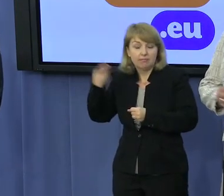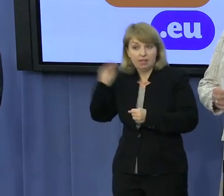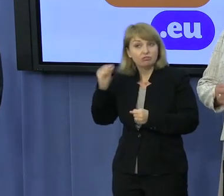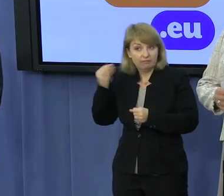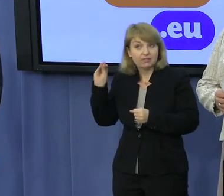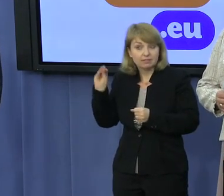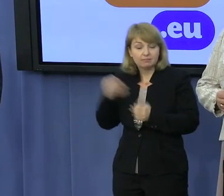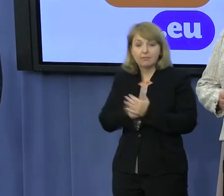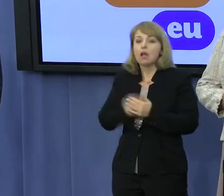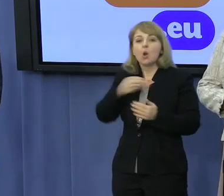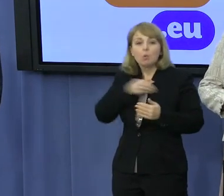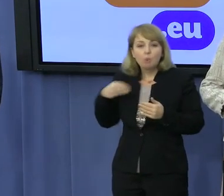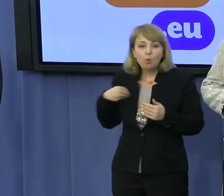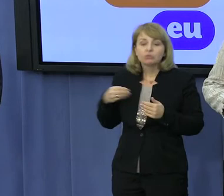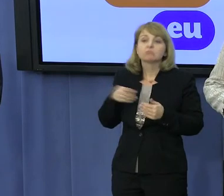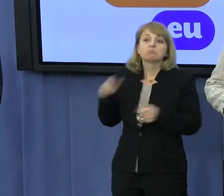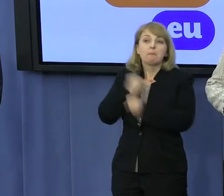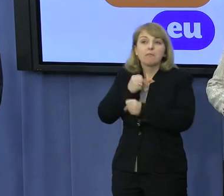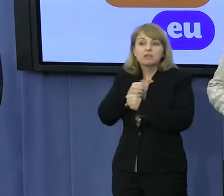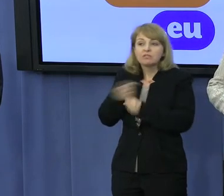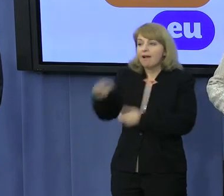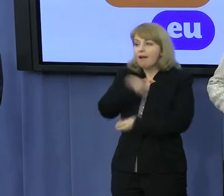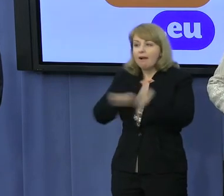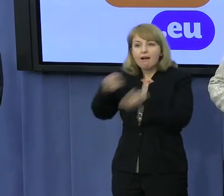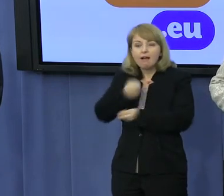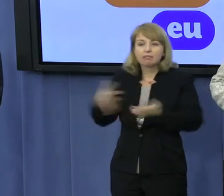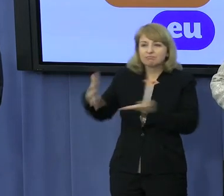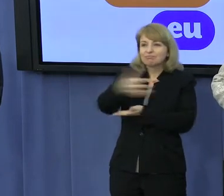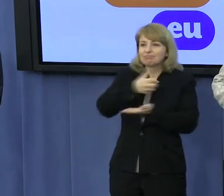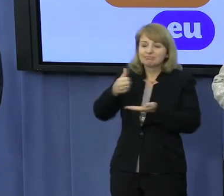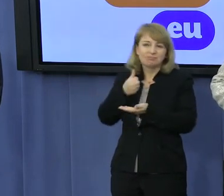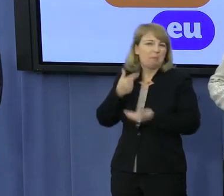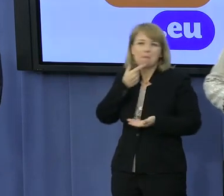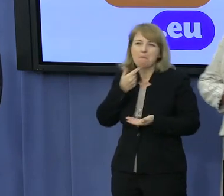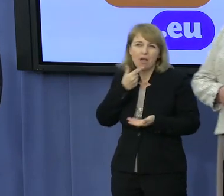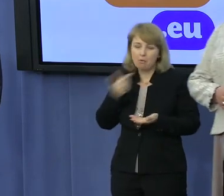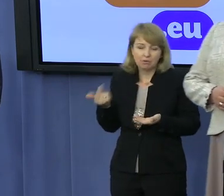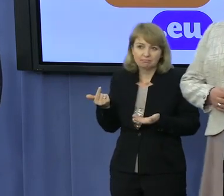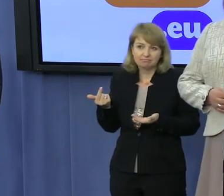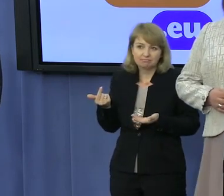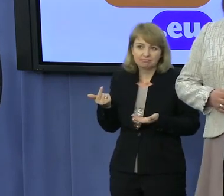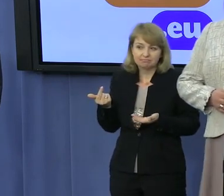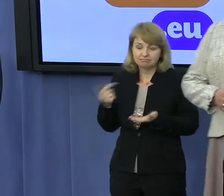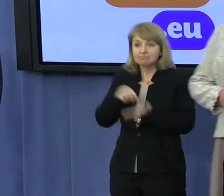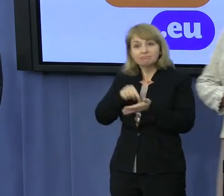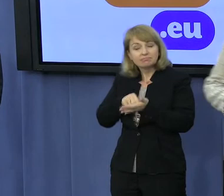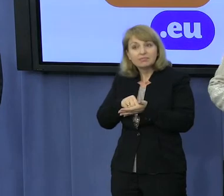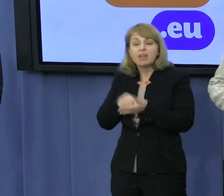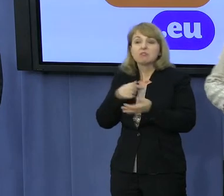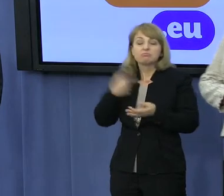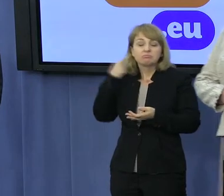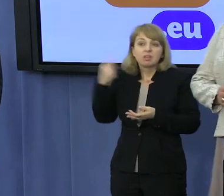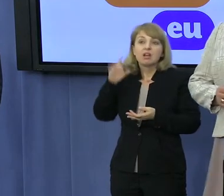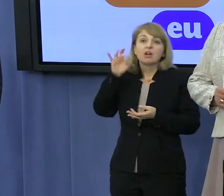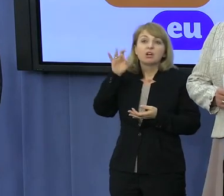W Polsce pracownicy handlu zarabiają bardzo, bardzo mało. Jak podaje GUS,